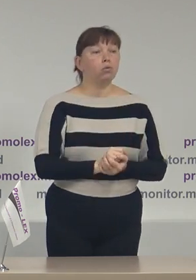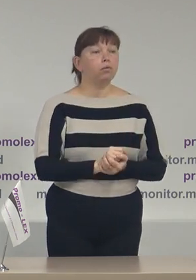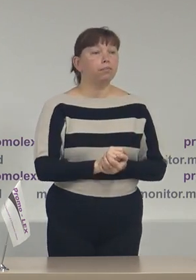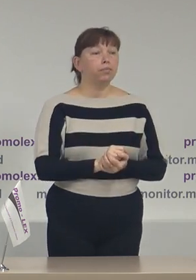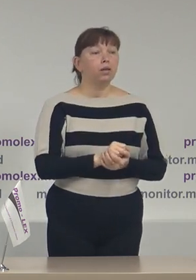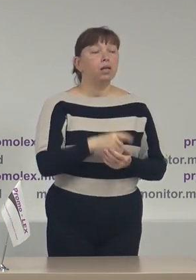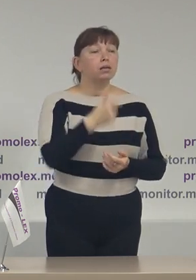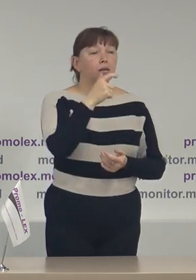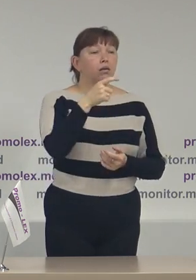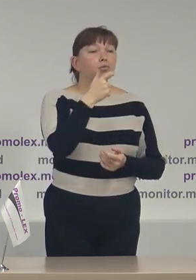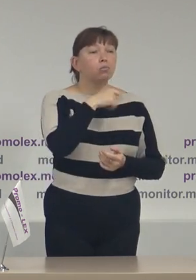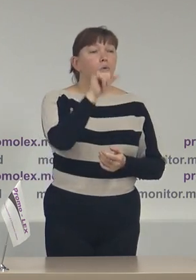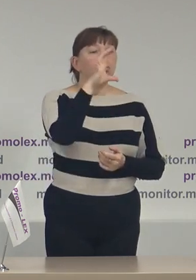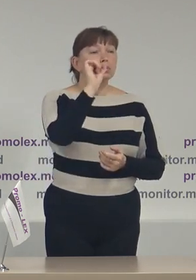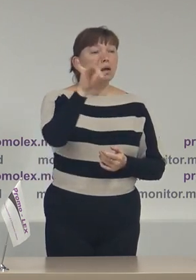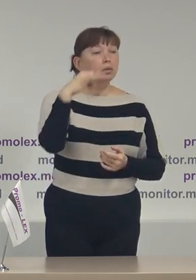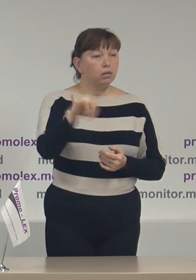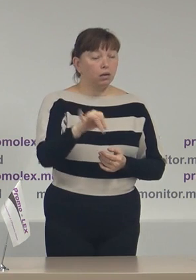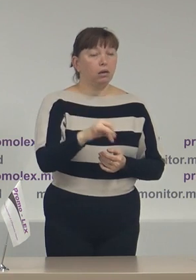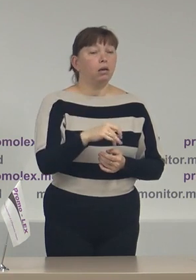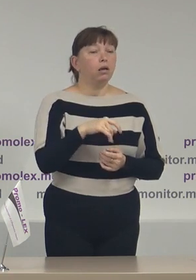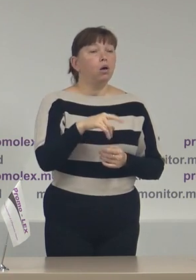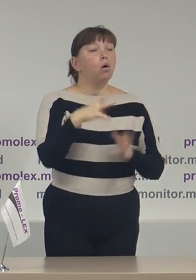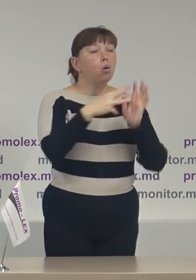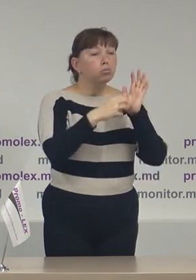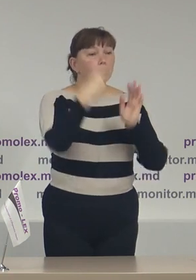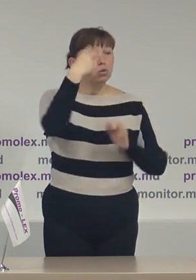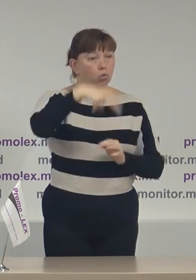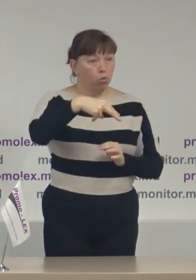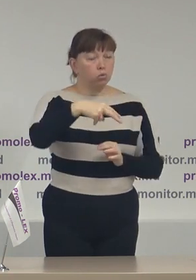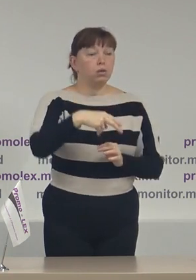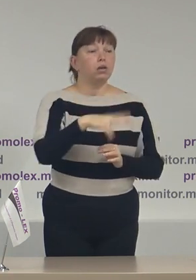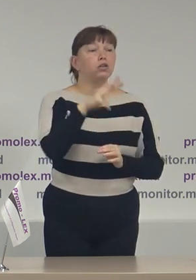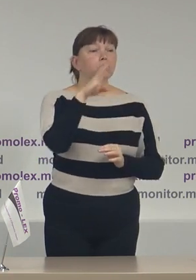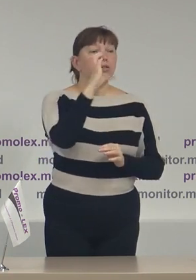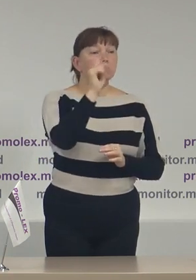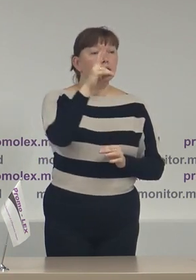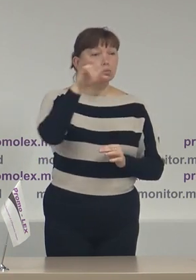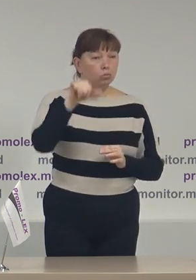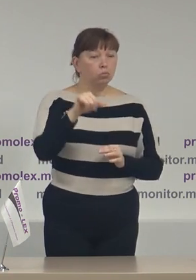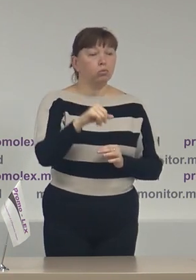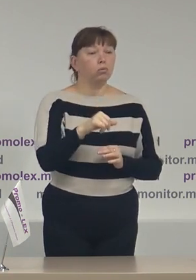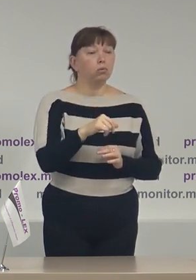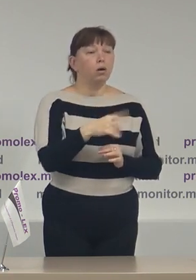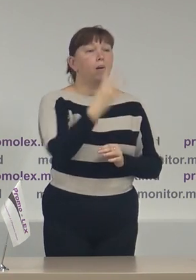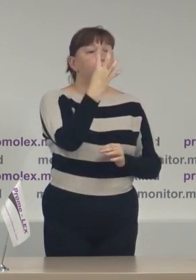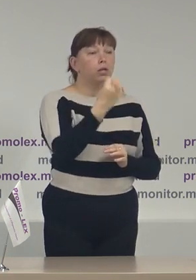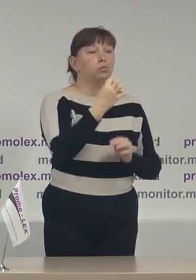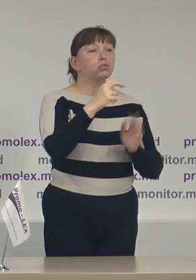domnul Satăi partidul nostru 820 mai asandu partidul acțiune și solidaritate